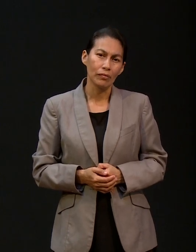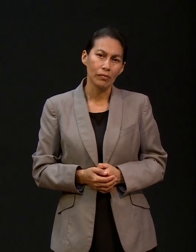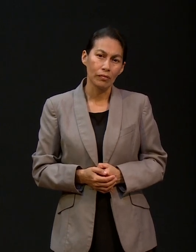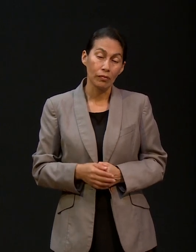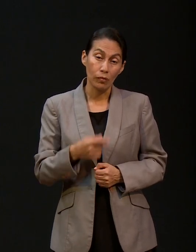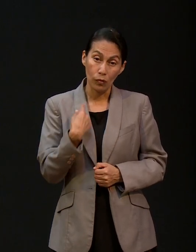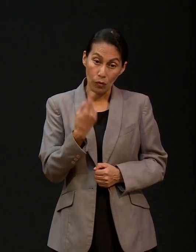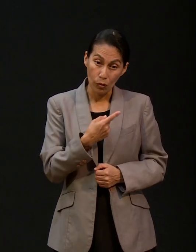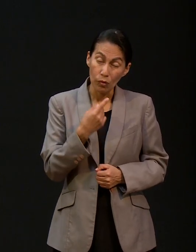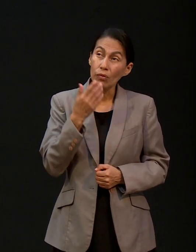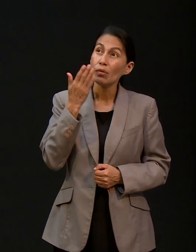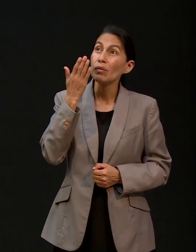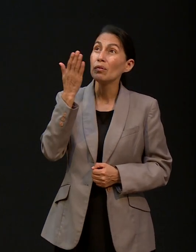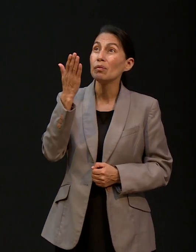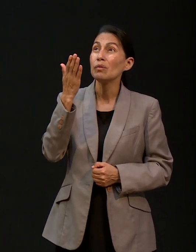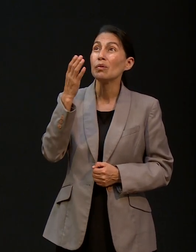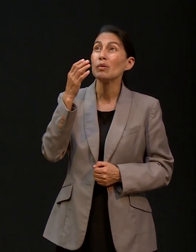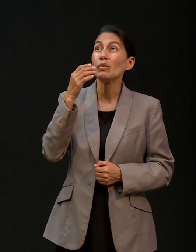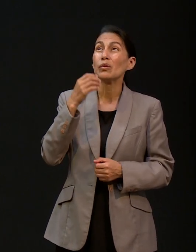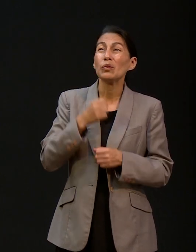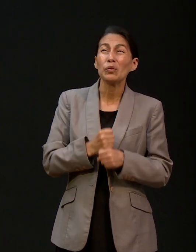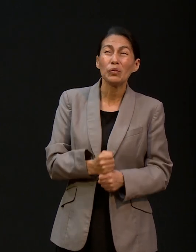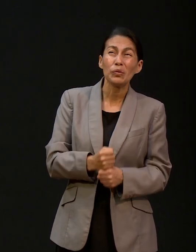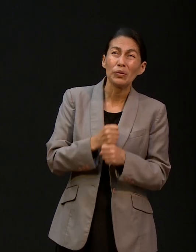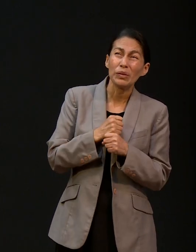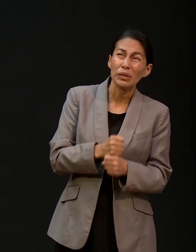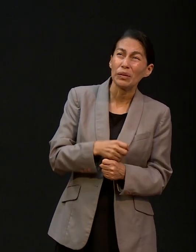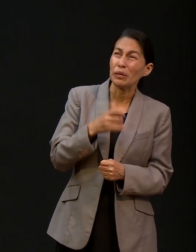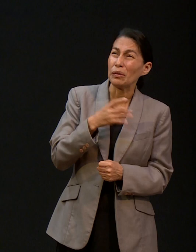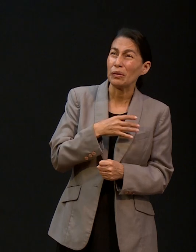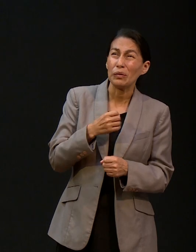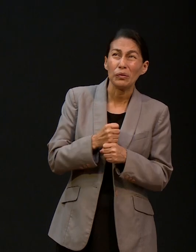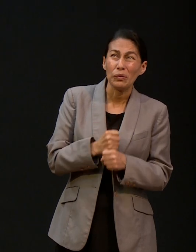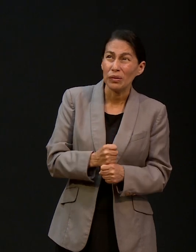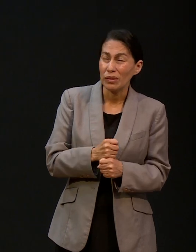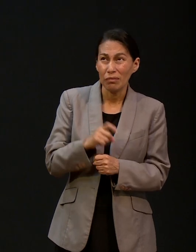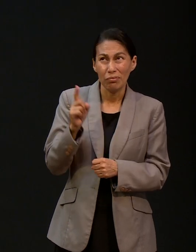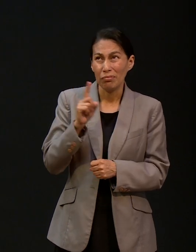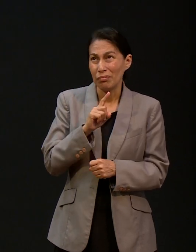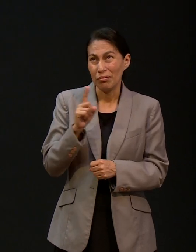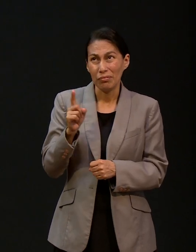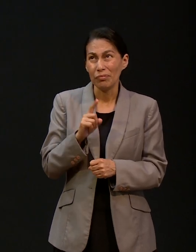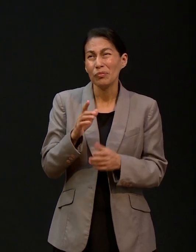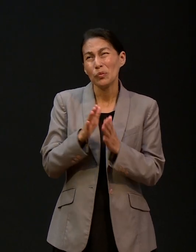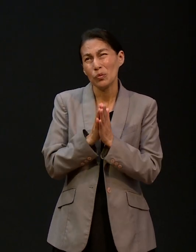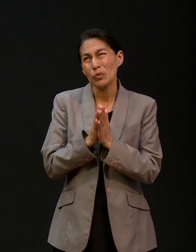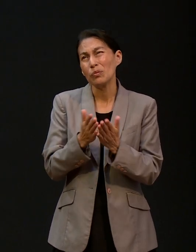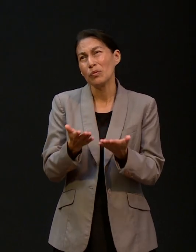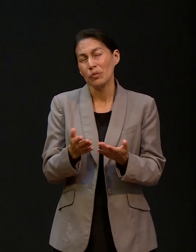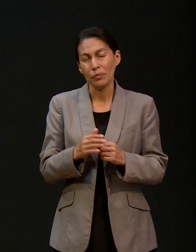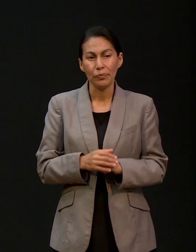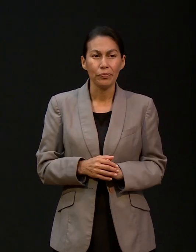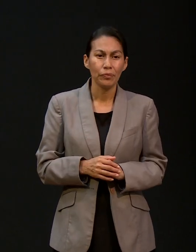que no sufriera dolores fuertes, que no, si él nos permitía